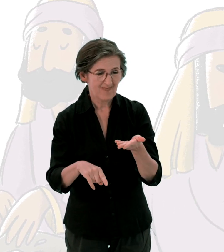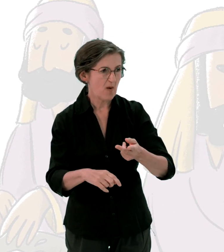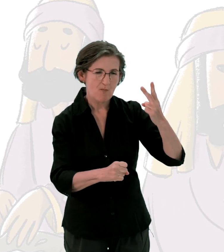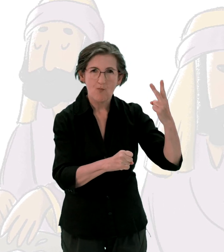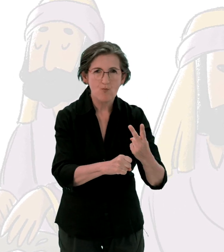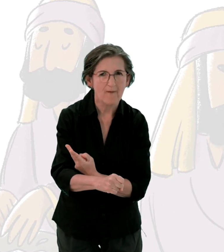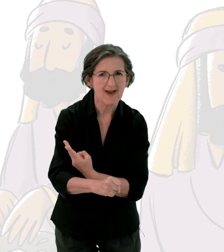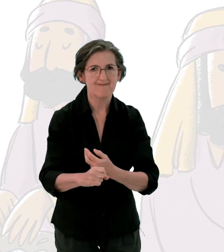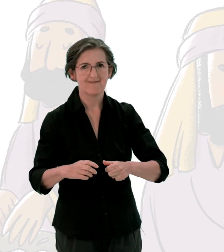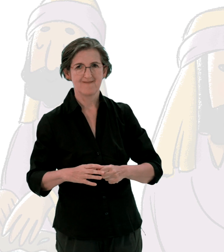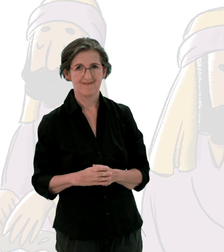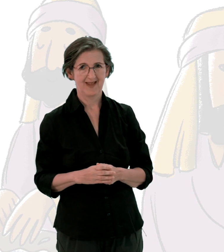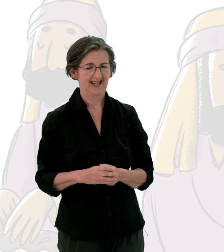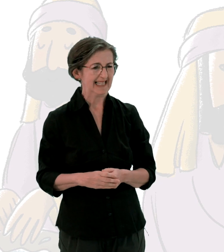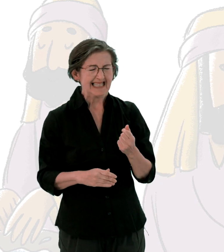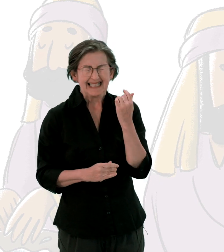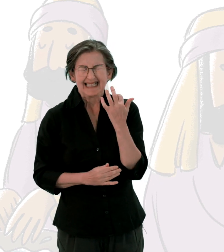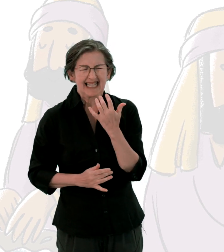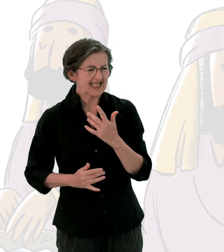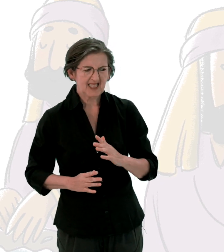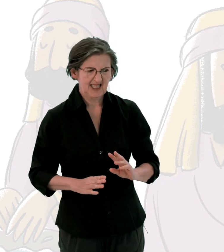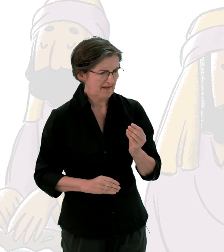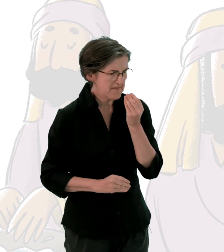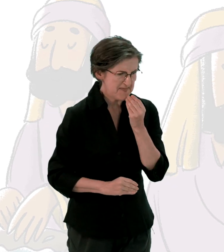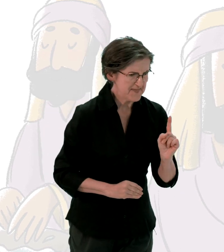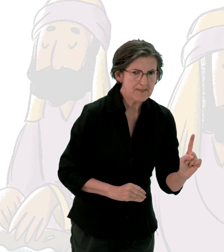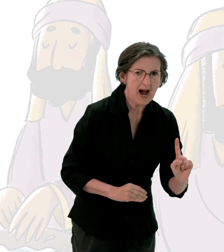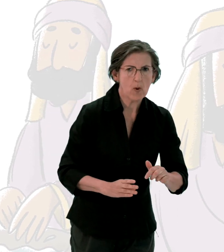Les mauvais désirs sortent de l'intérieur du cœur humain